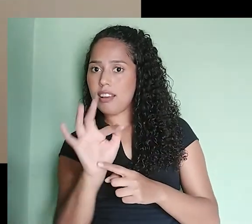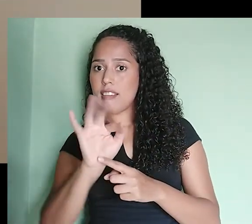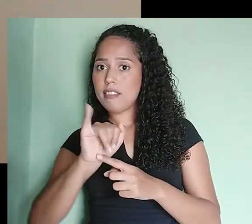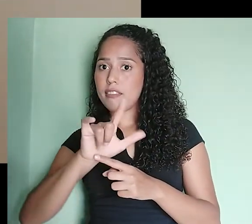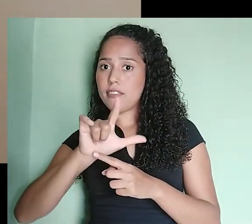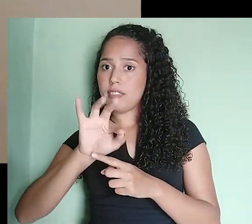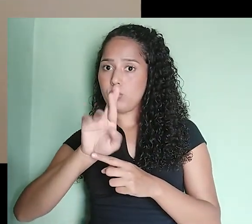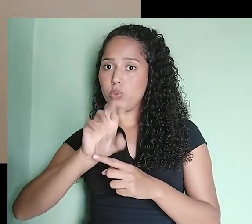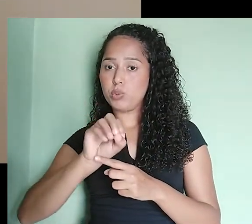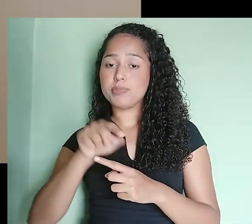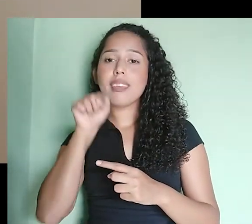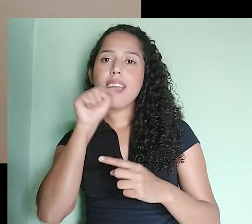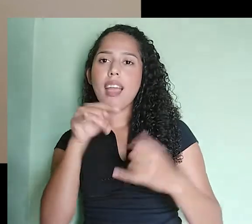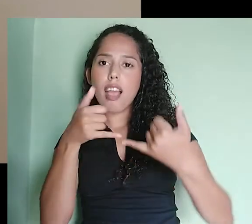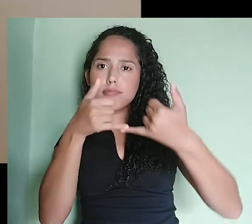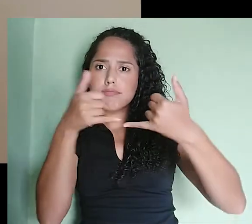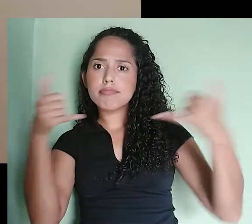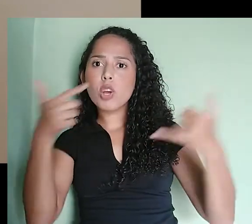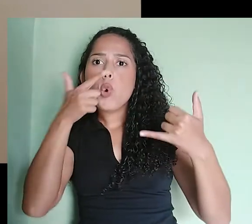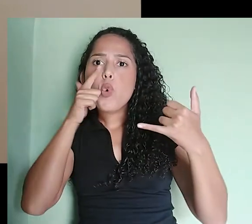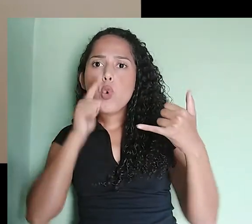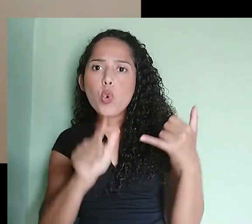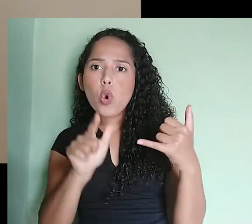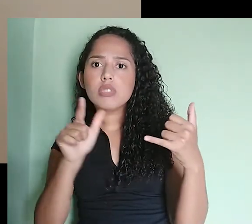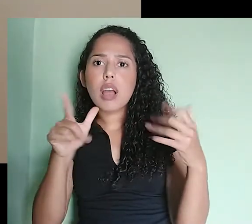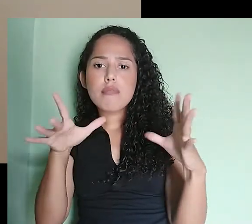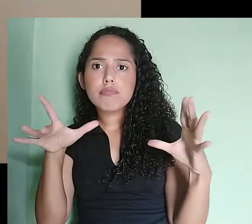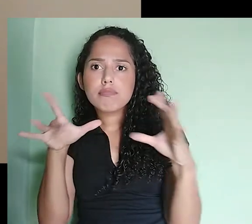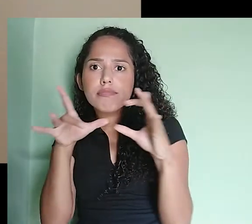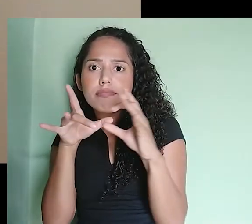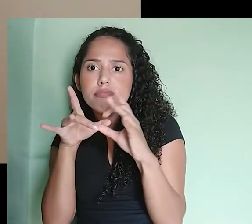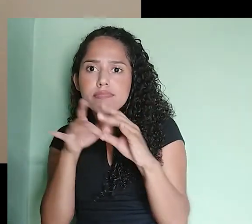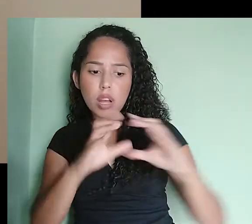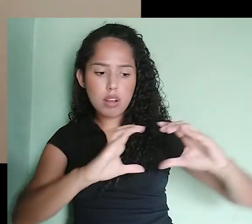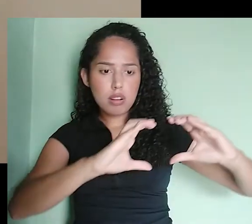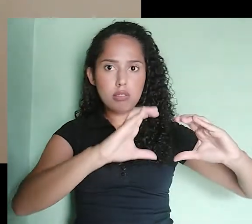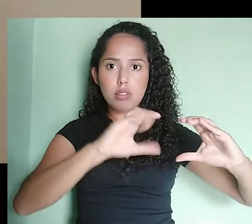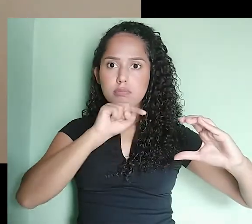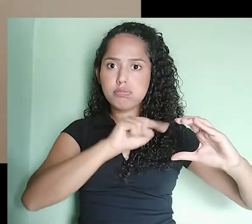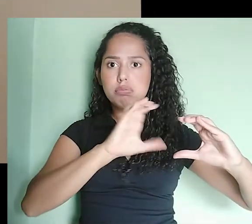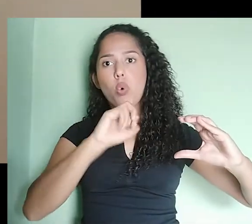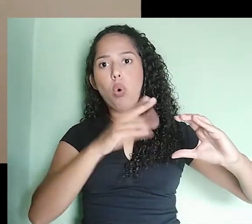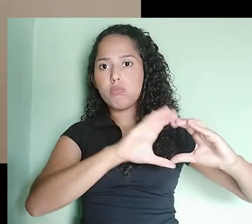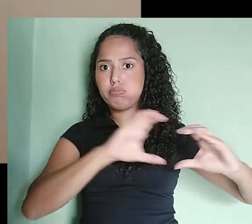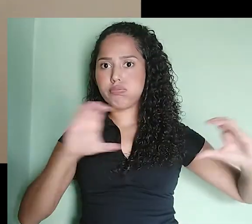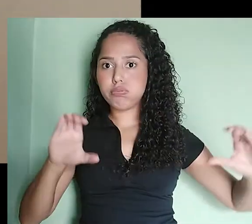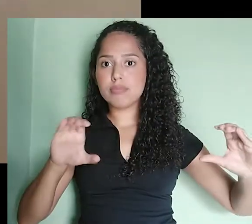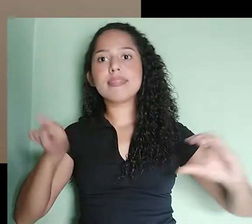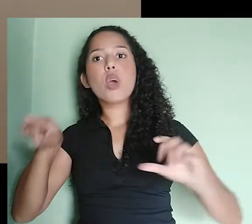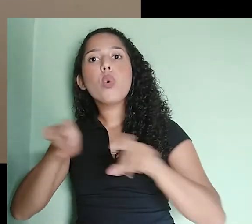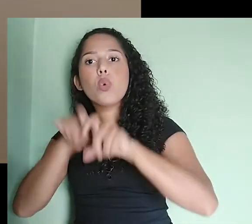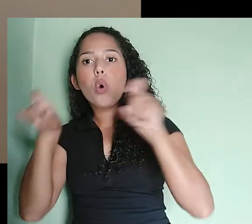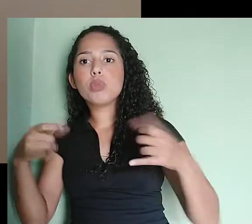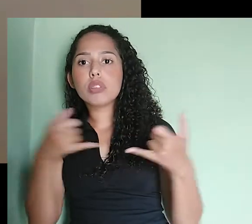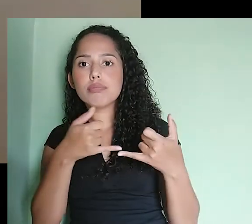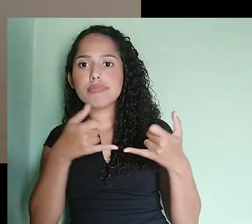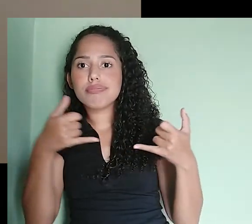E é através desse cabo que você vai conectar a sua interface no computador. Simplesmente assim. Você vai